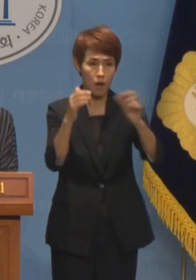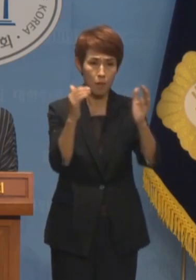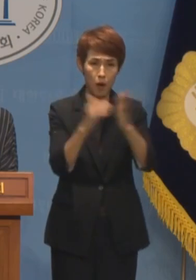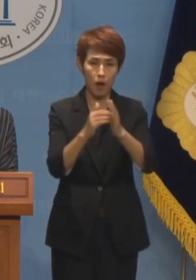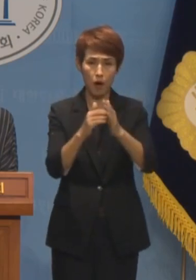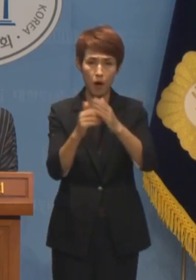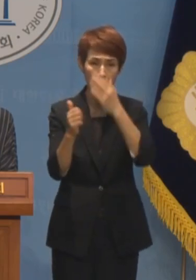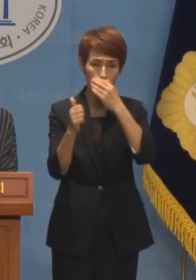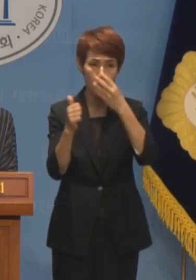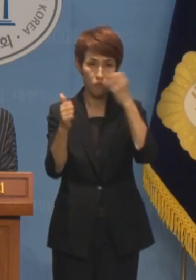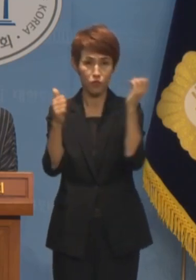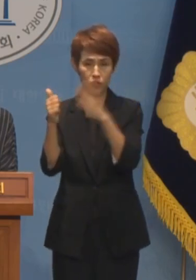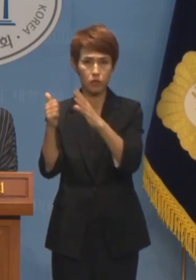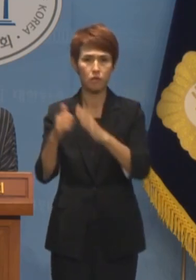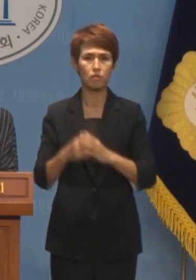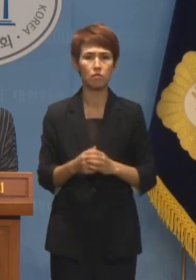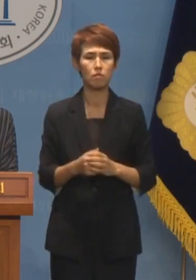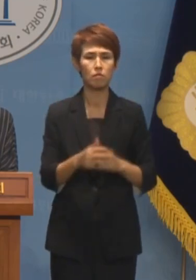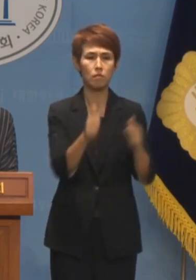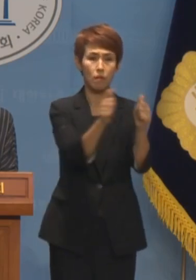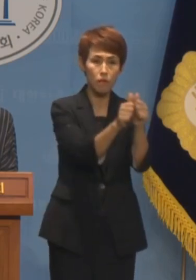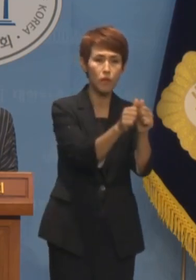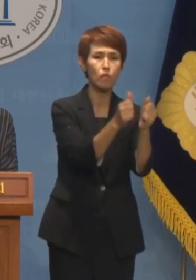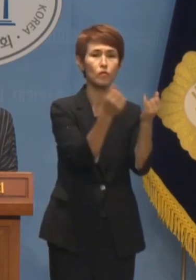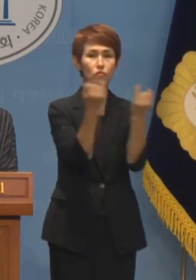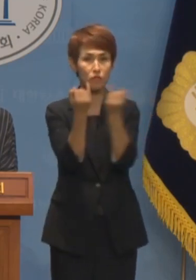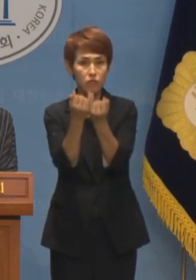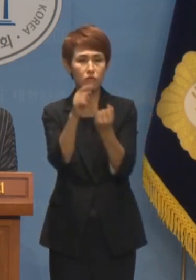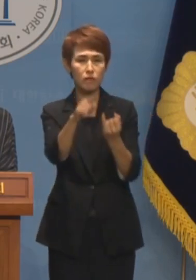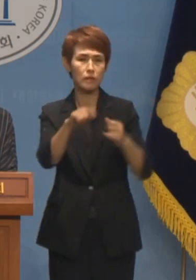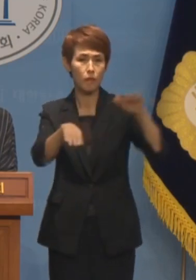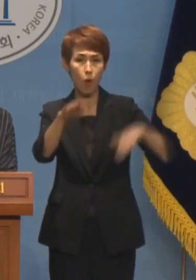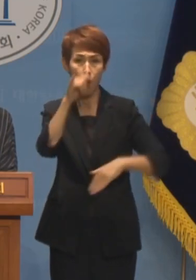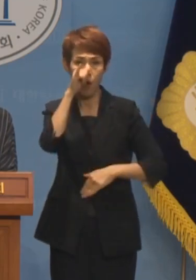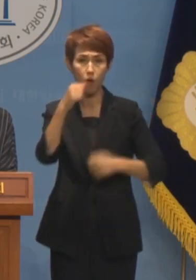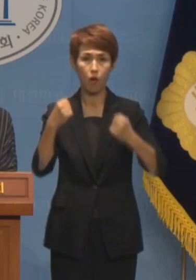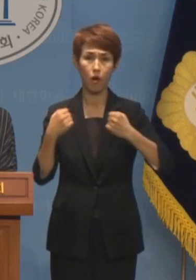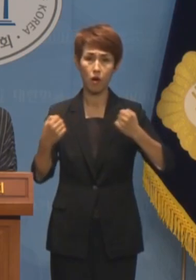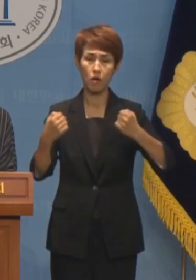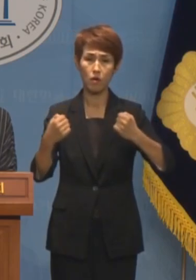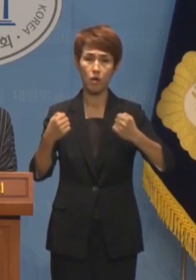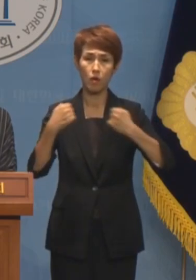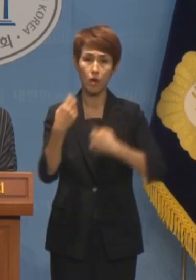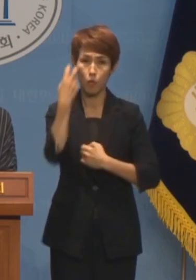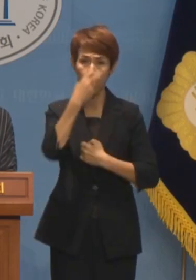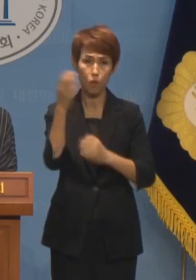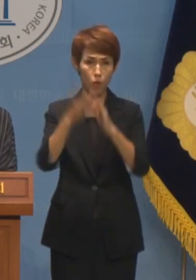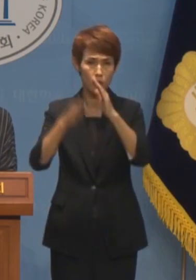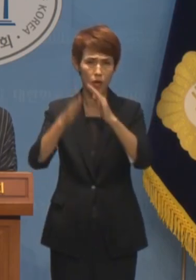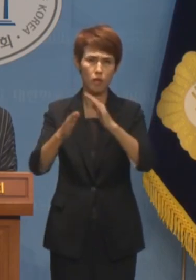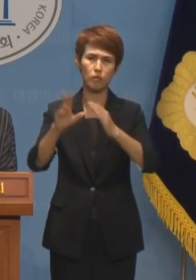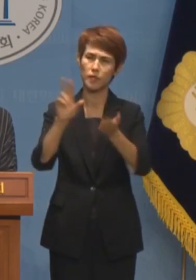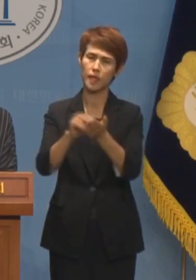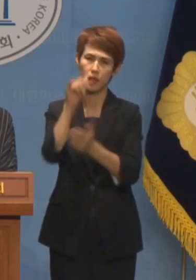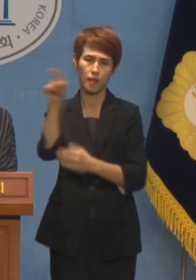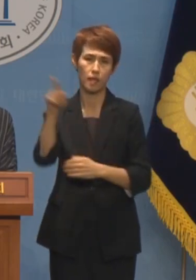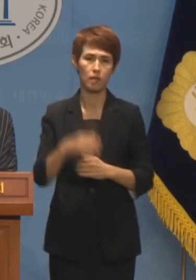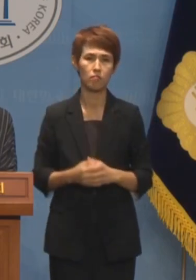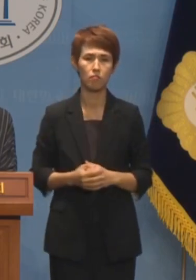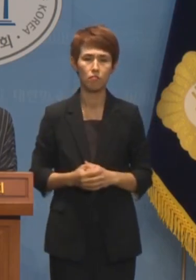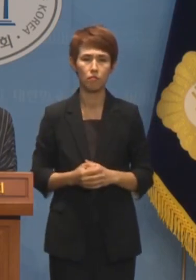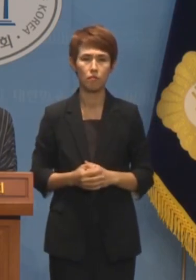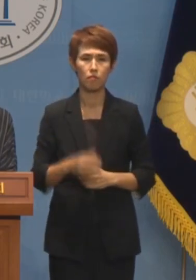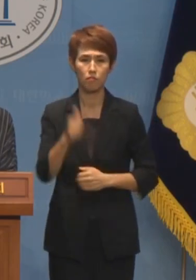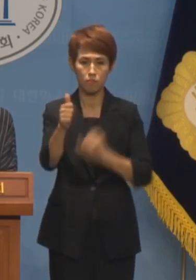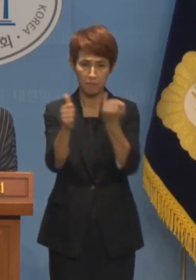차별하는 건강보험공단을 강력하게 규탄합니다. 대법원에서 이성 부부의 사실혼과 동일하게